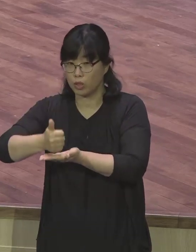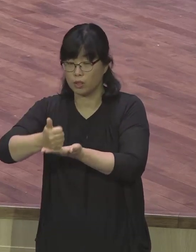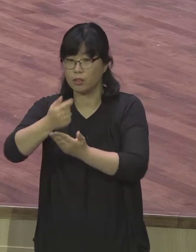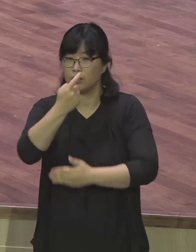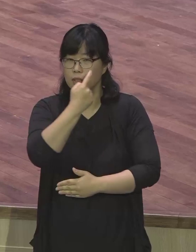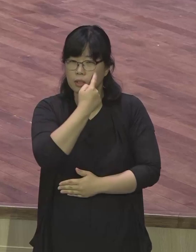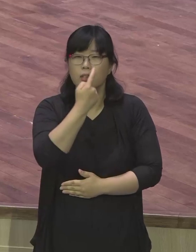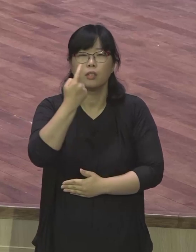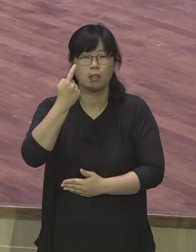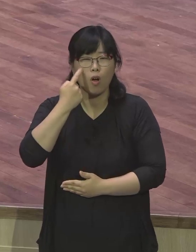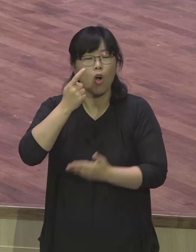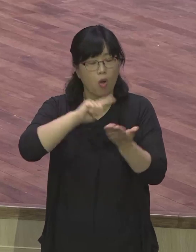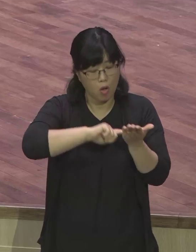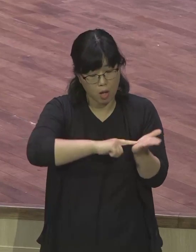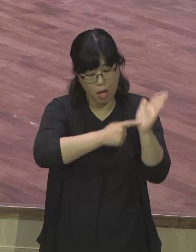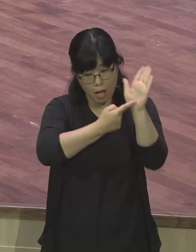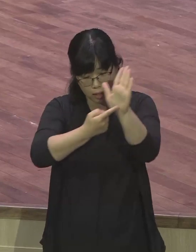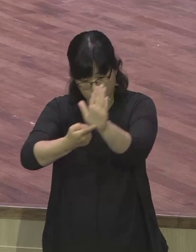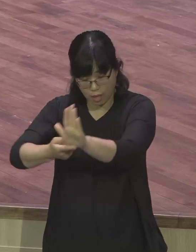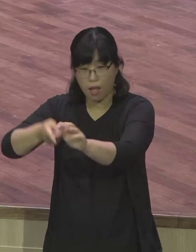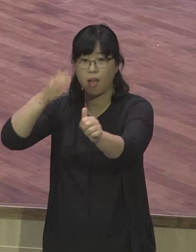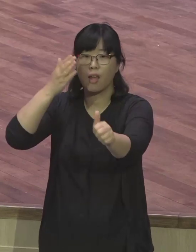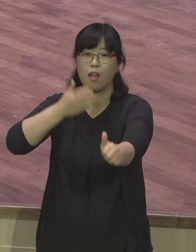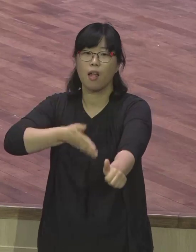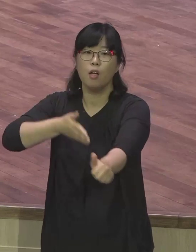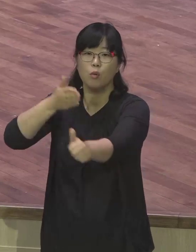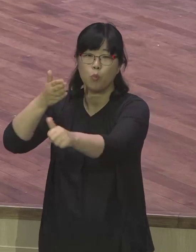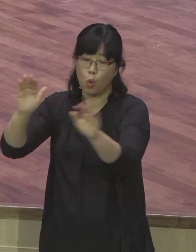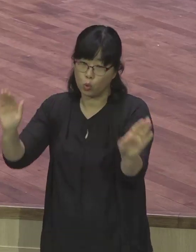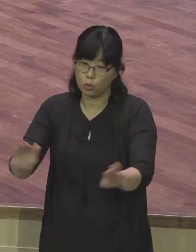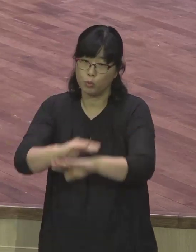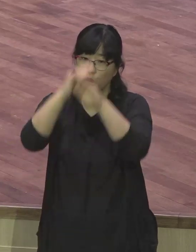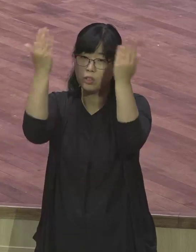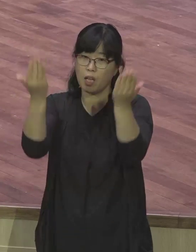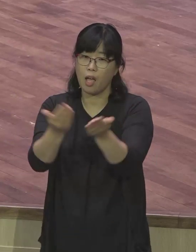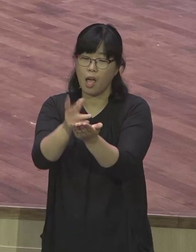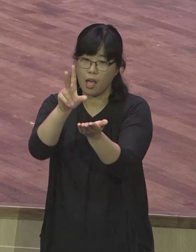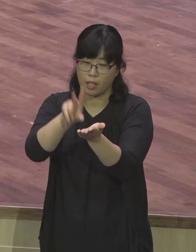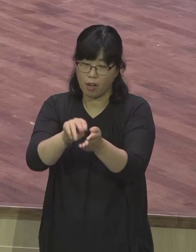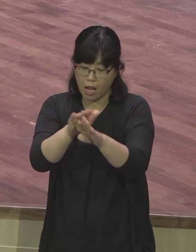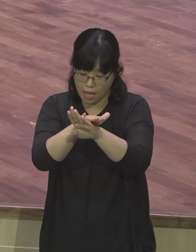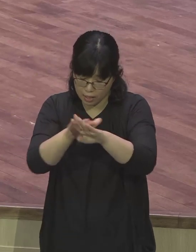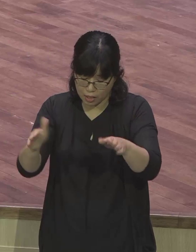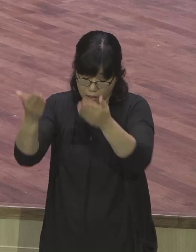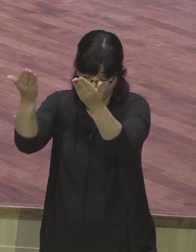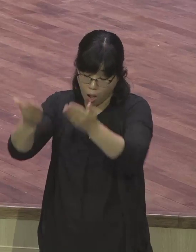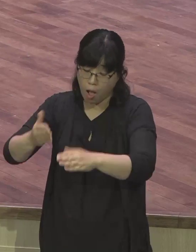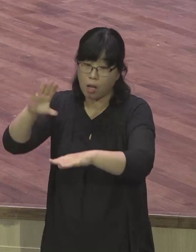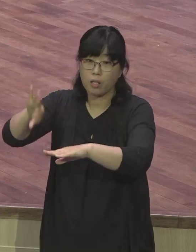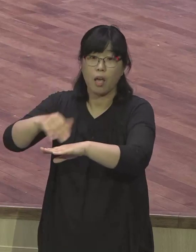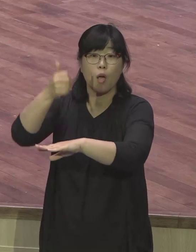그리스도를 축하하세 모든 문제들 하신 화개와